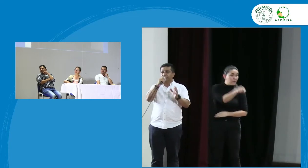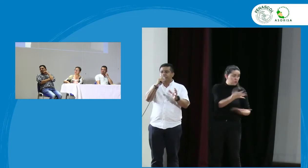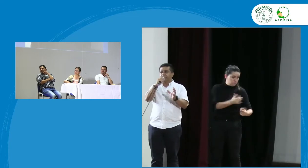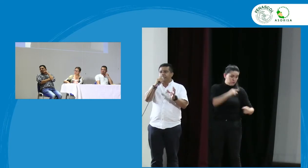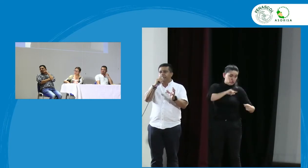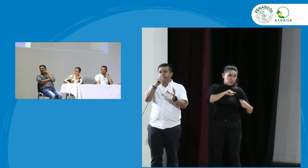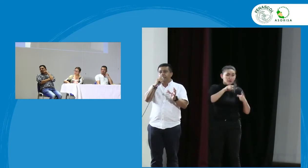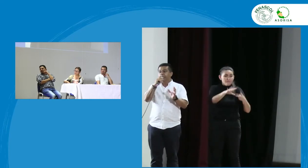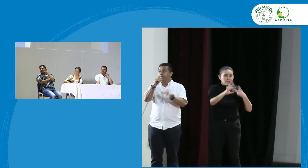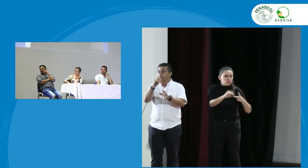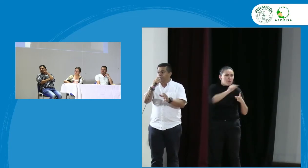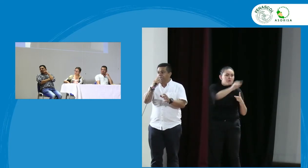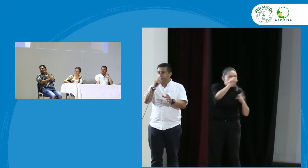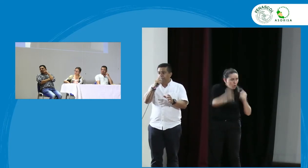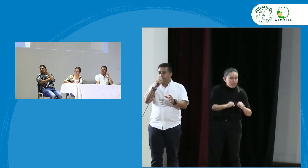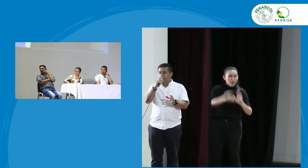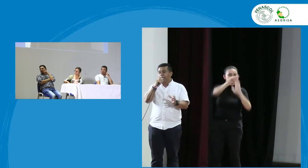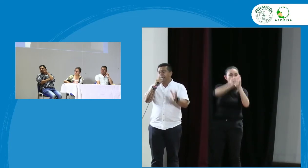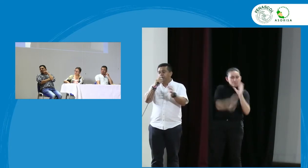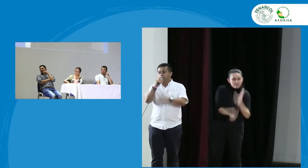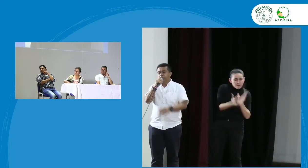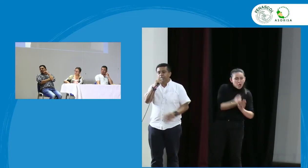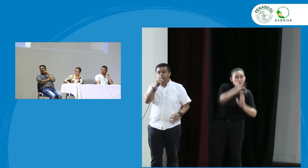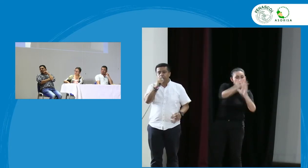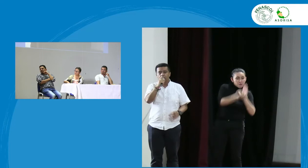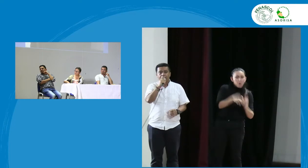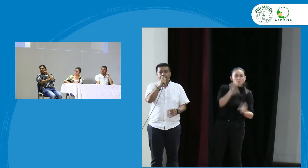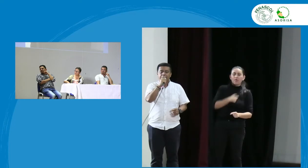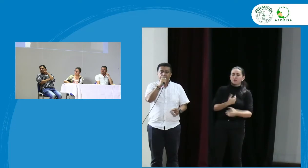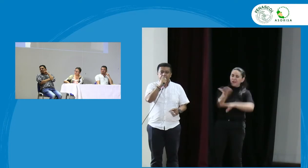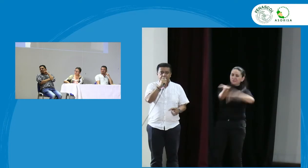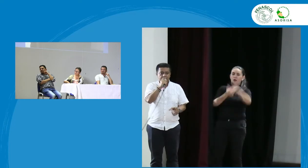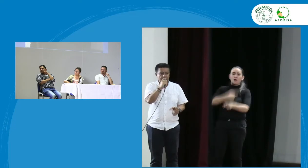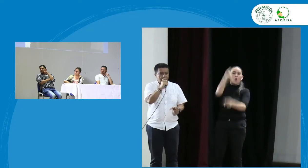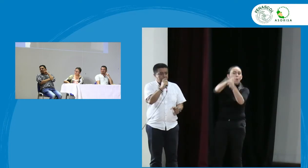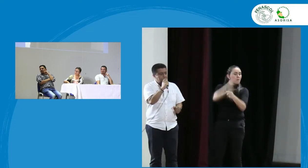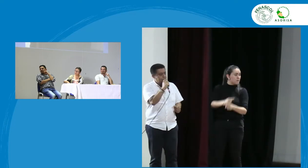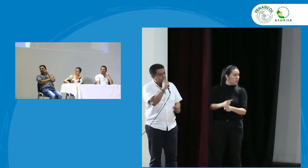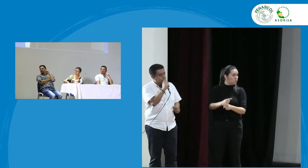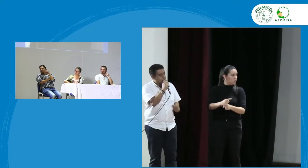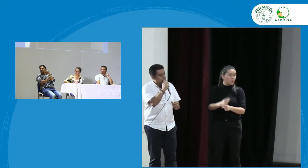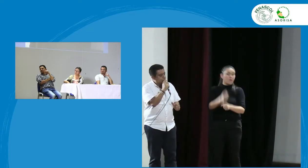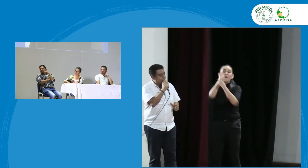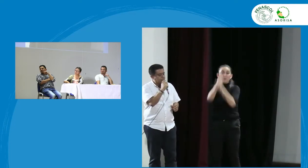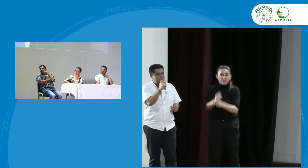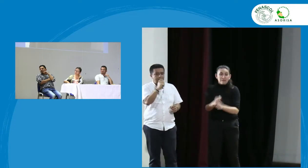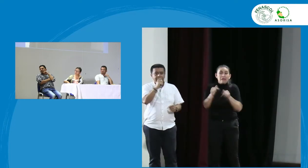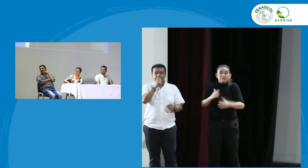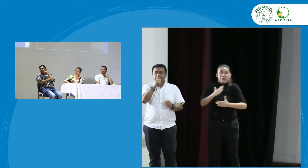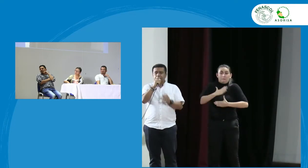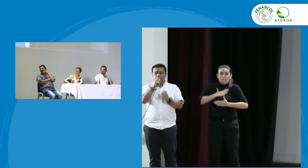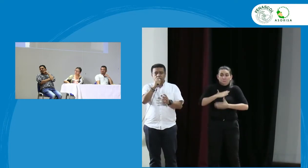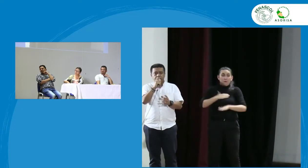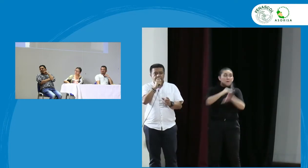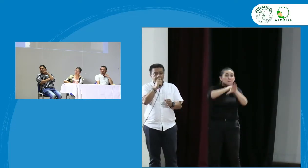esta serie de normas y darle cumplimiento a las mismas invitación sería revisar esos temas